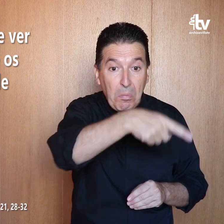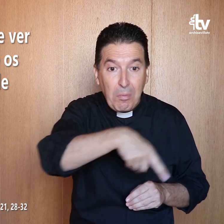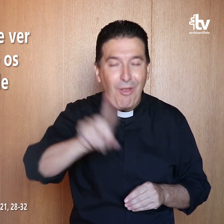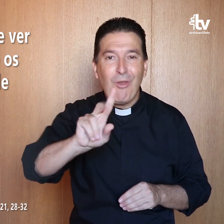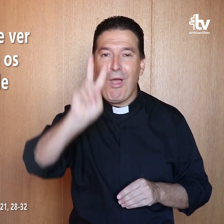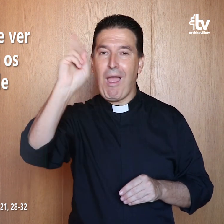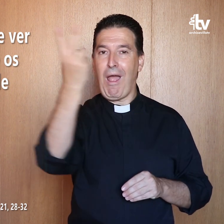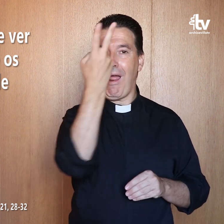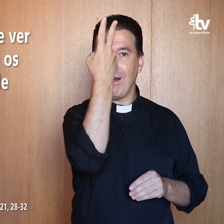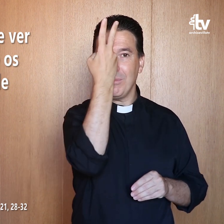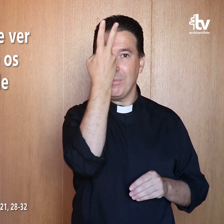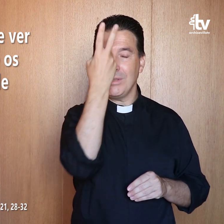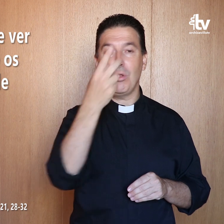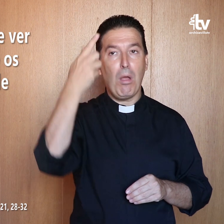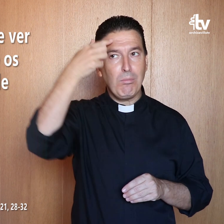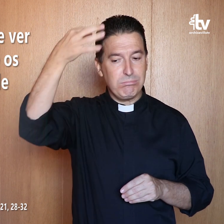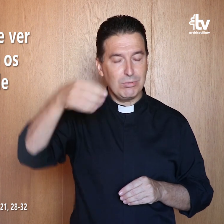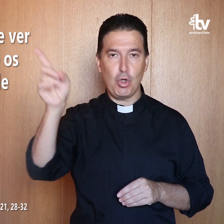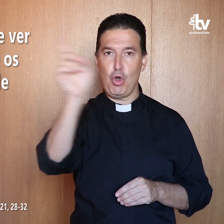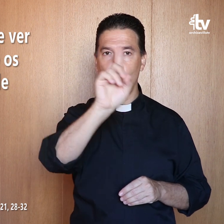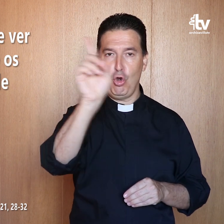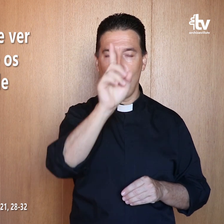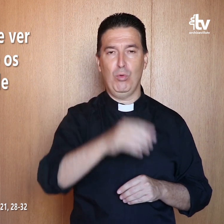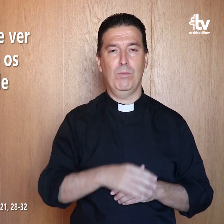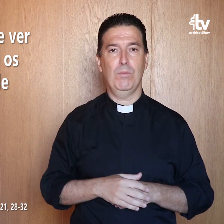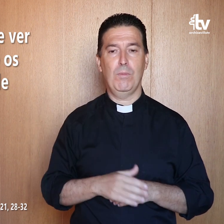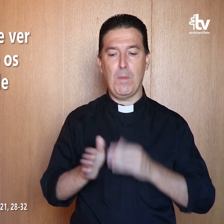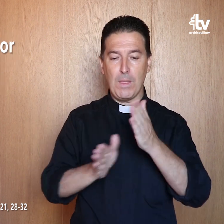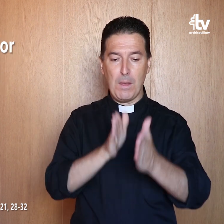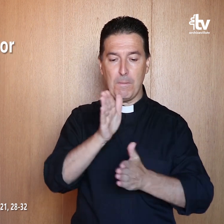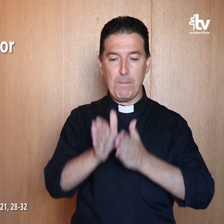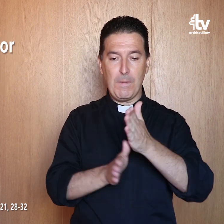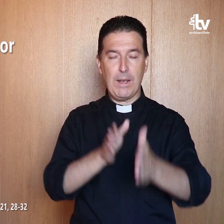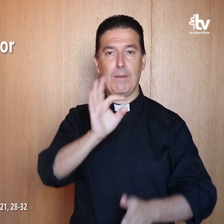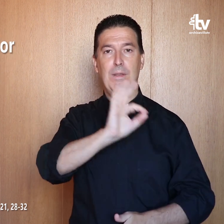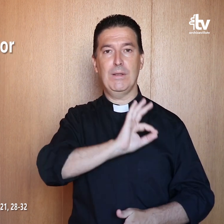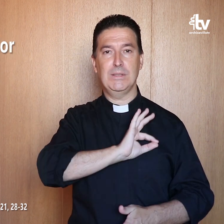no os arrepentisteis ni le creísteis. Palabra del Señor.